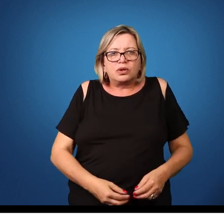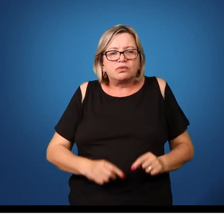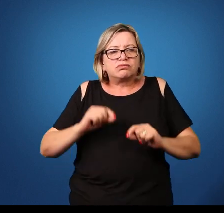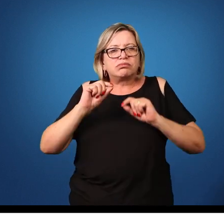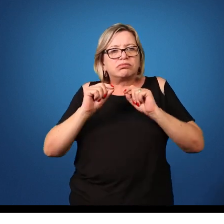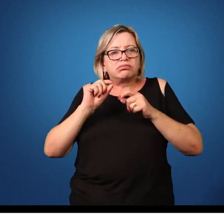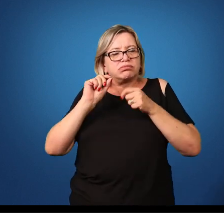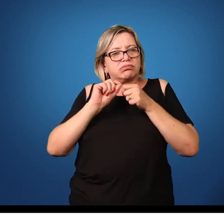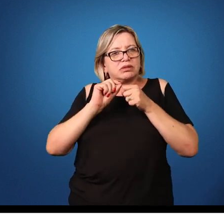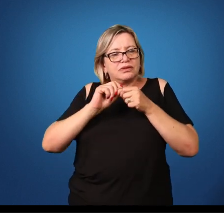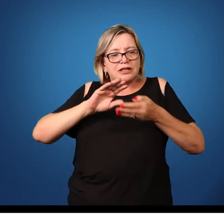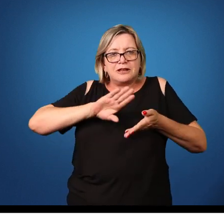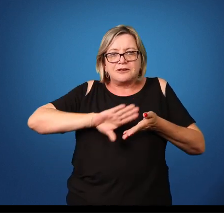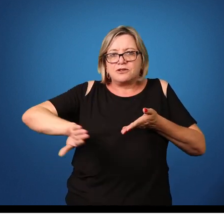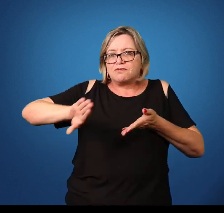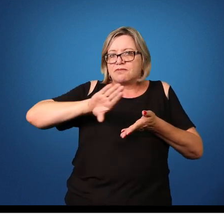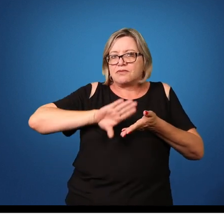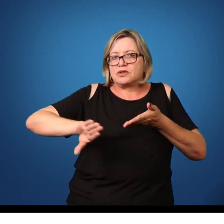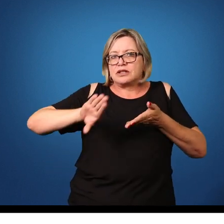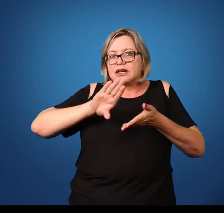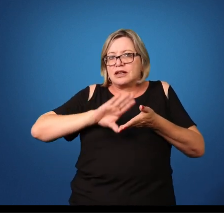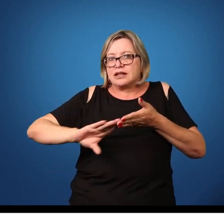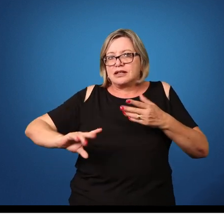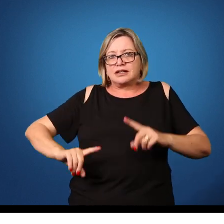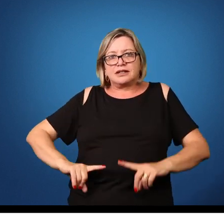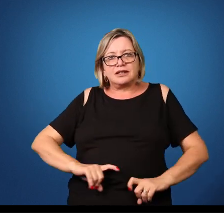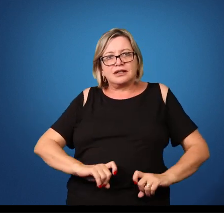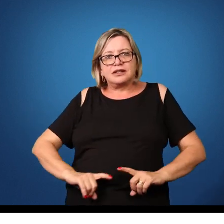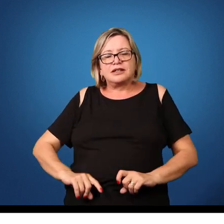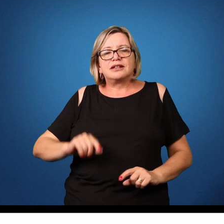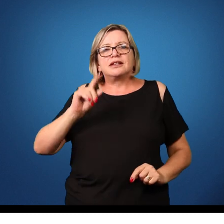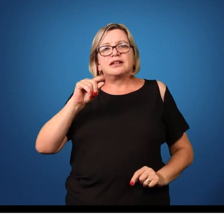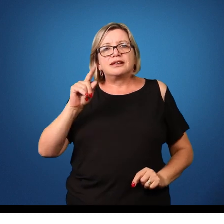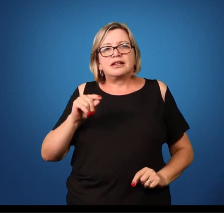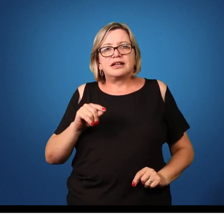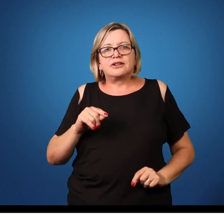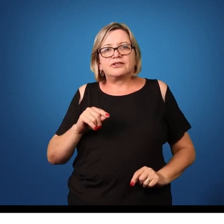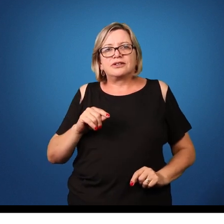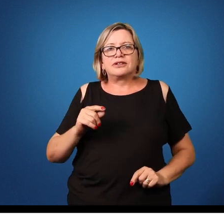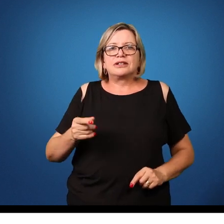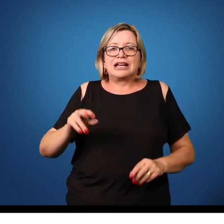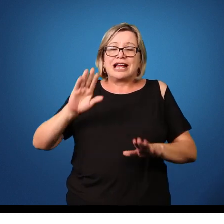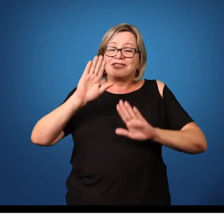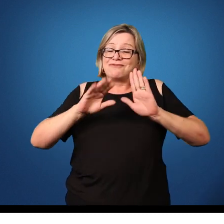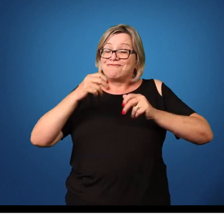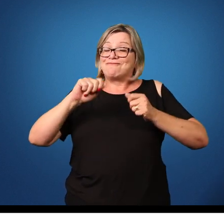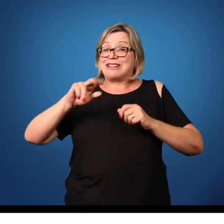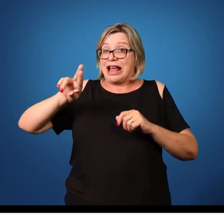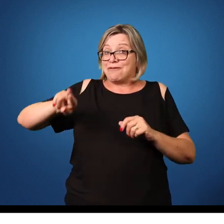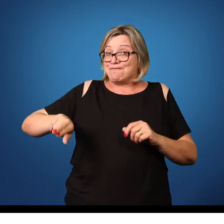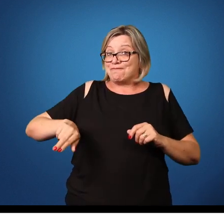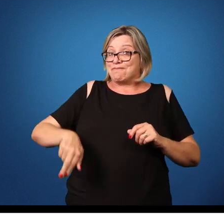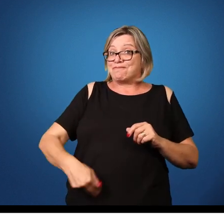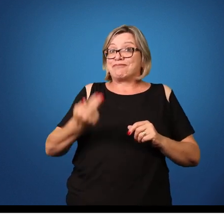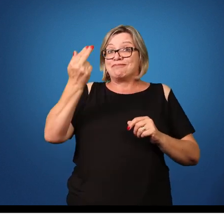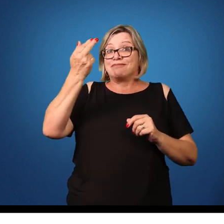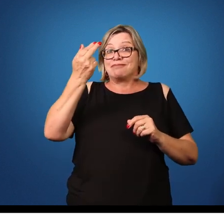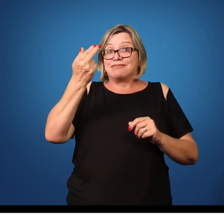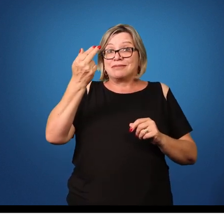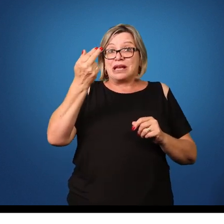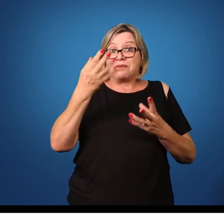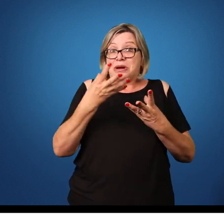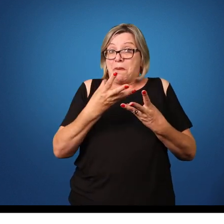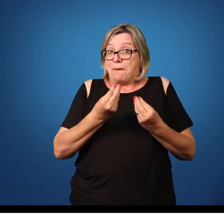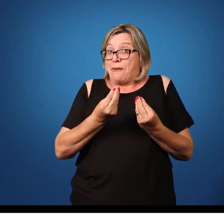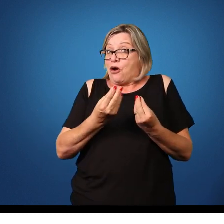única forma de retirar muitas vezes esses parasitas é uma intervenção cirúrgica, por conta dessa carga